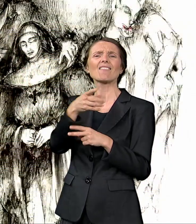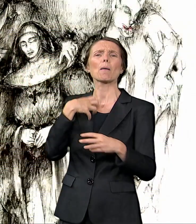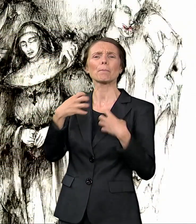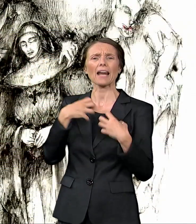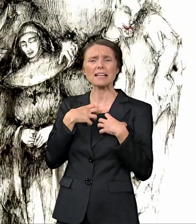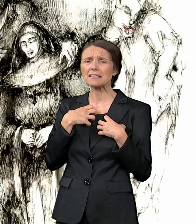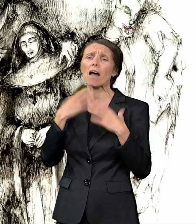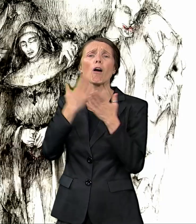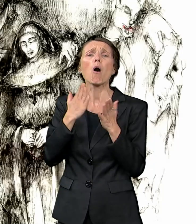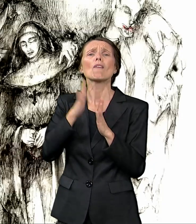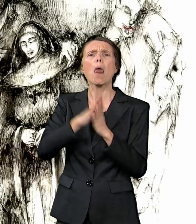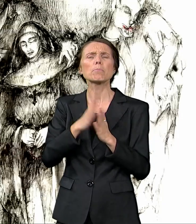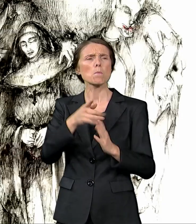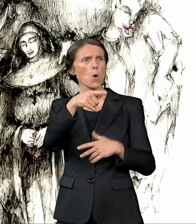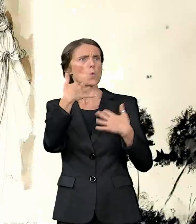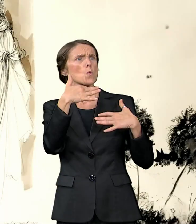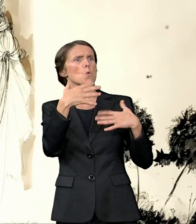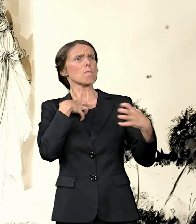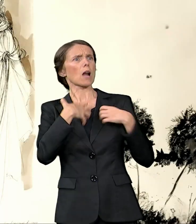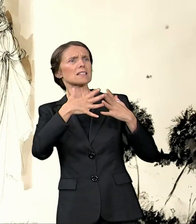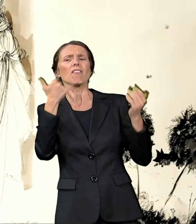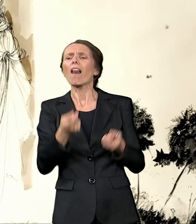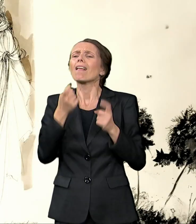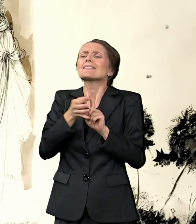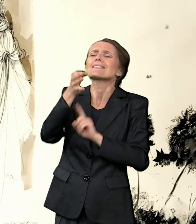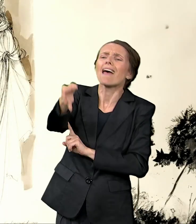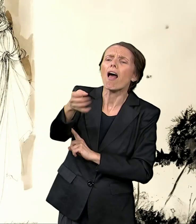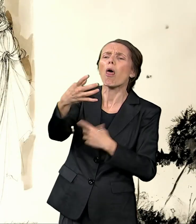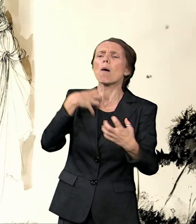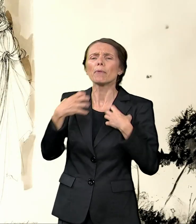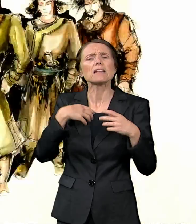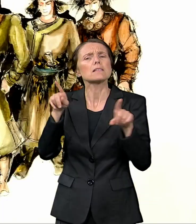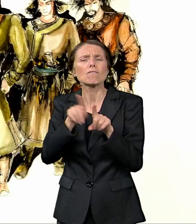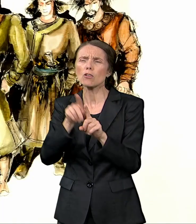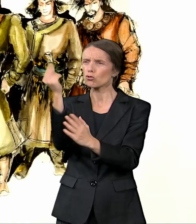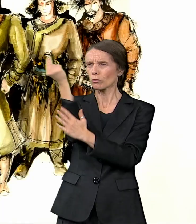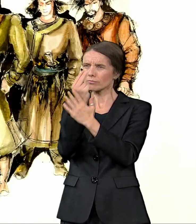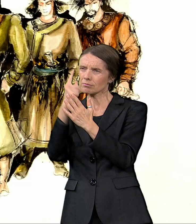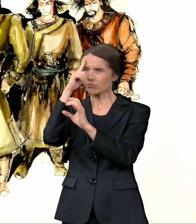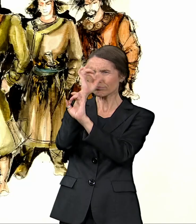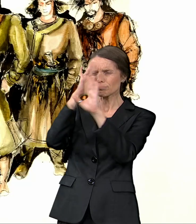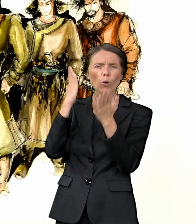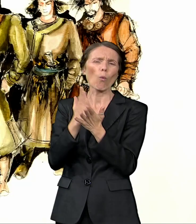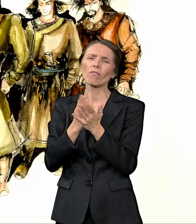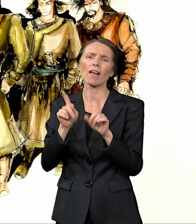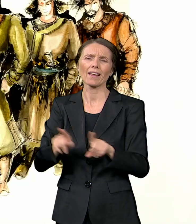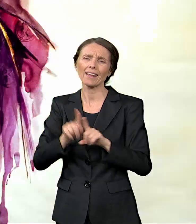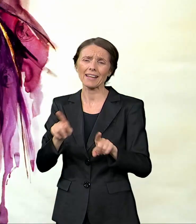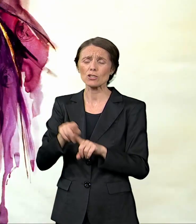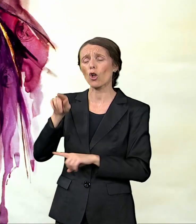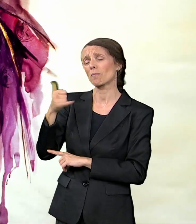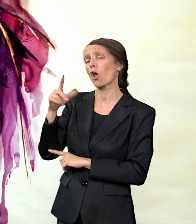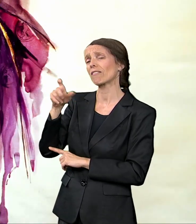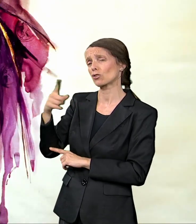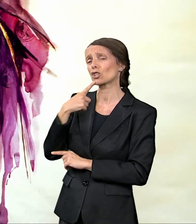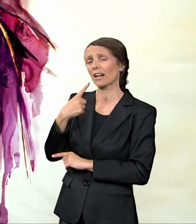malim u zabiti provincije. Ona slika sa istim autoritetom i slobodom. Kamo sreće da su njene predstave imale duh njenih